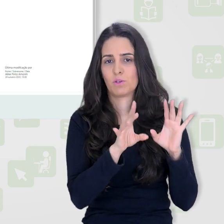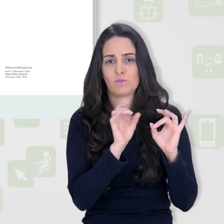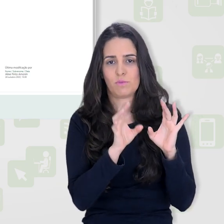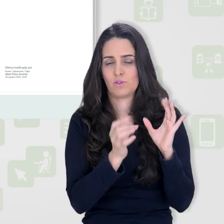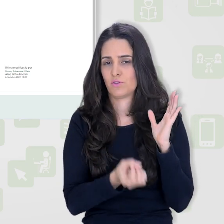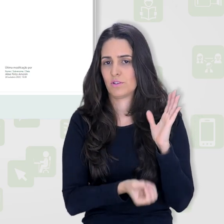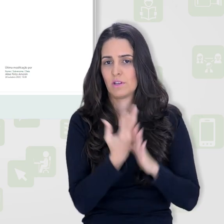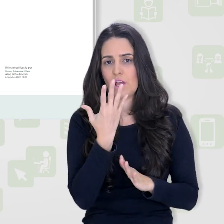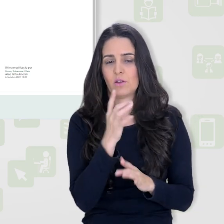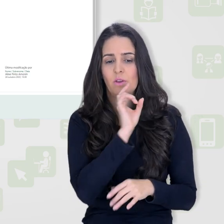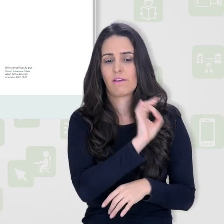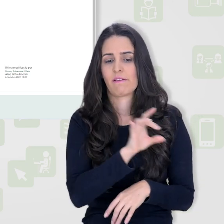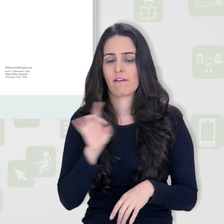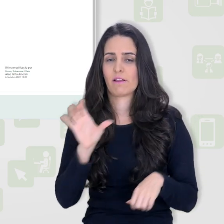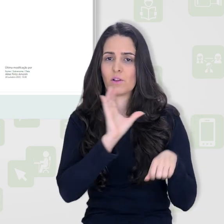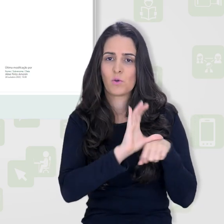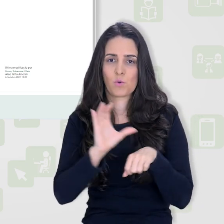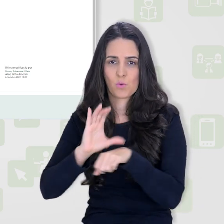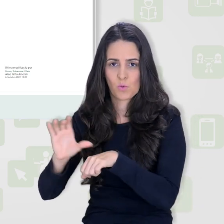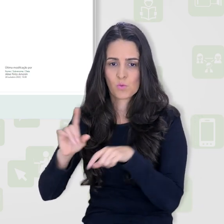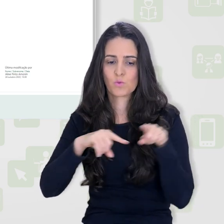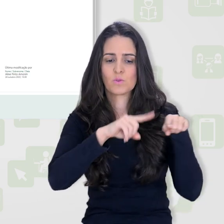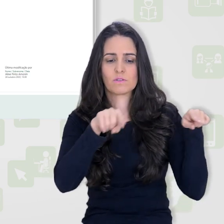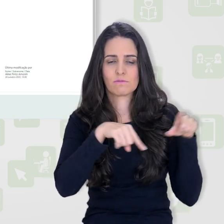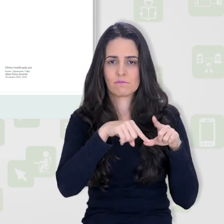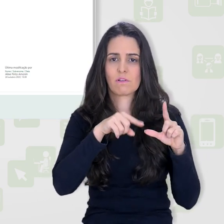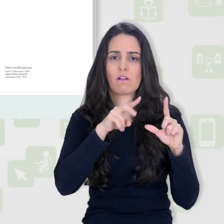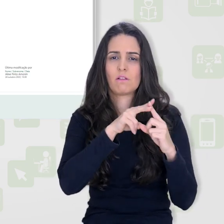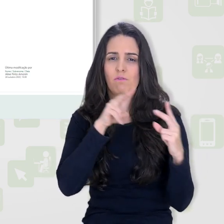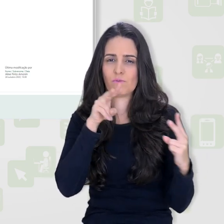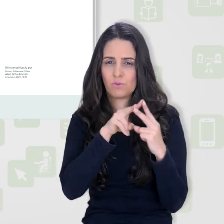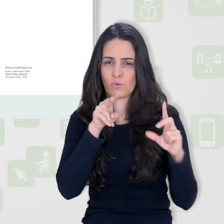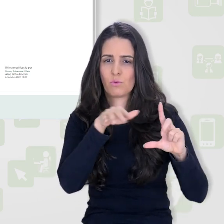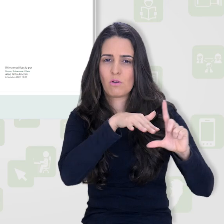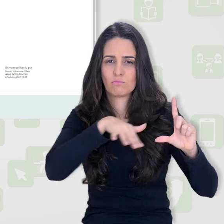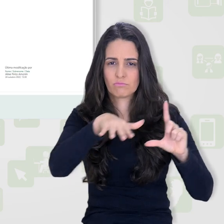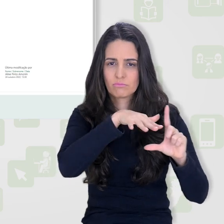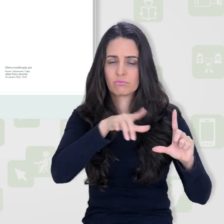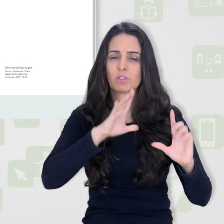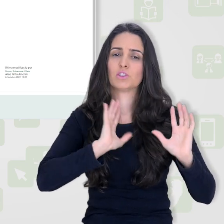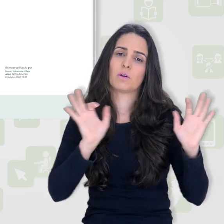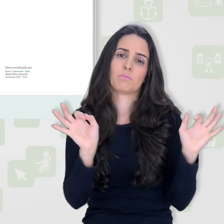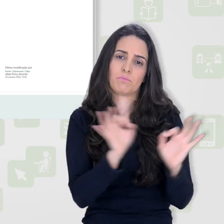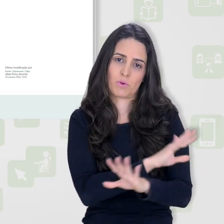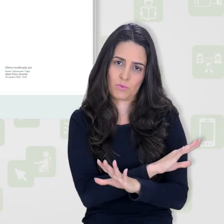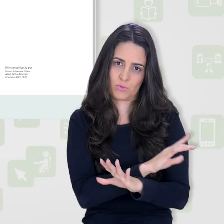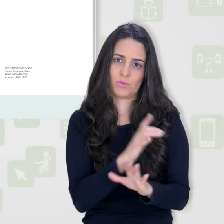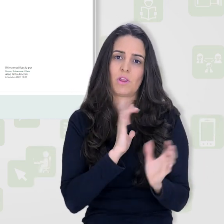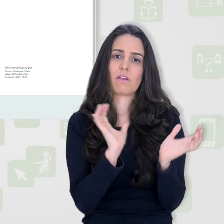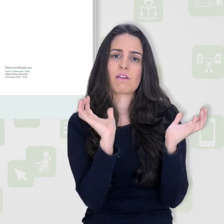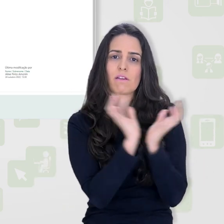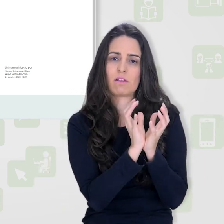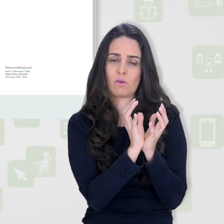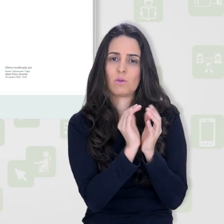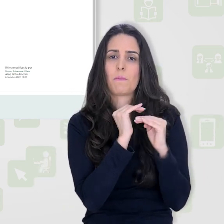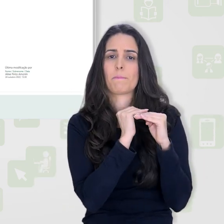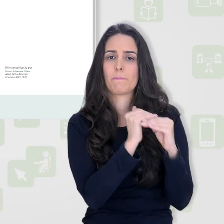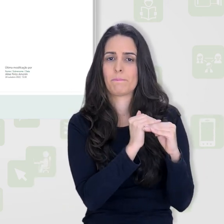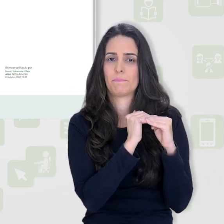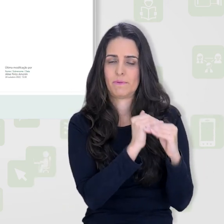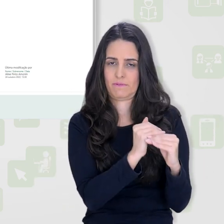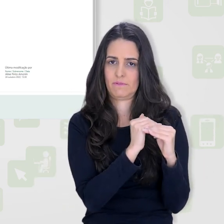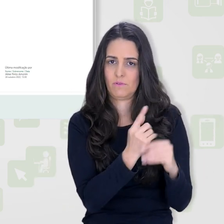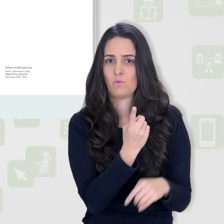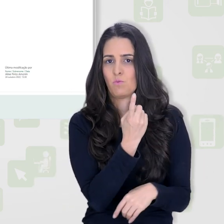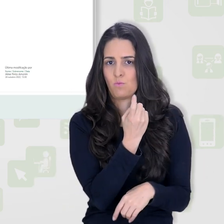já é automaticamente criada em cada curso, em cada sala virtual. Então, se eu não fizer nada,